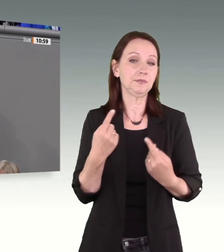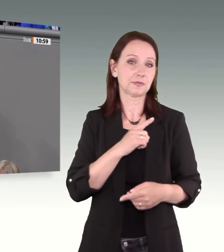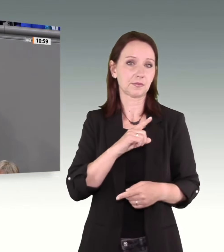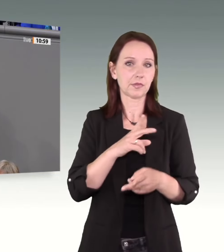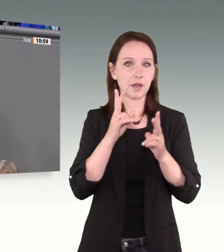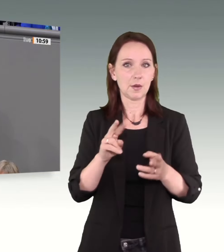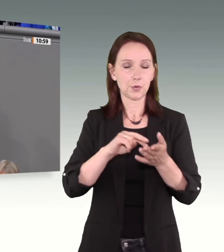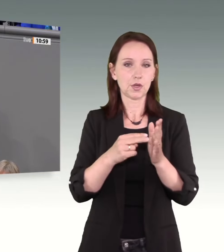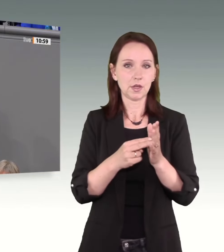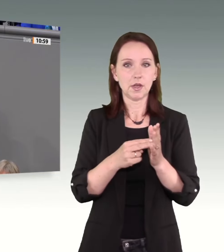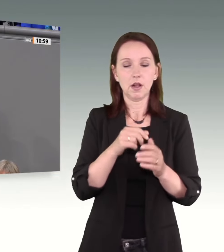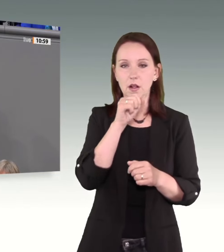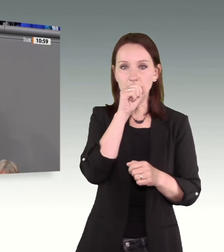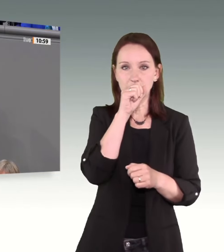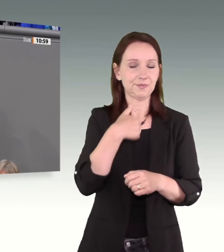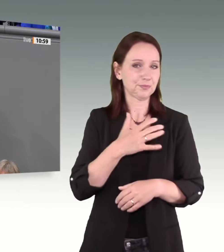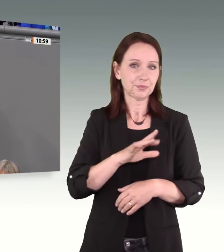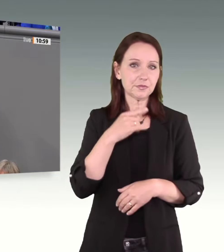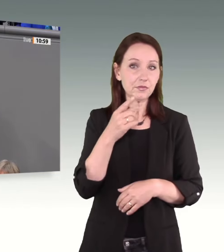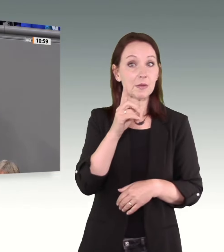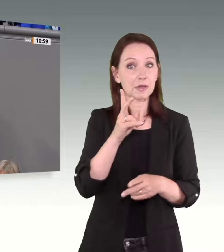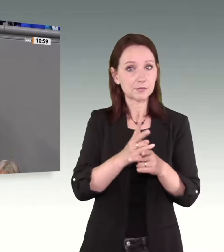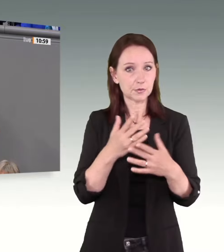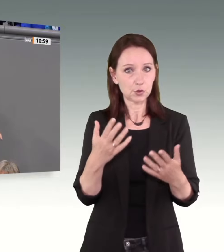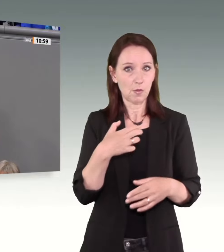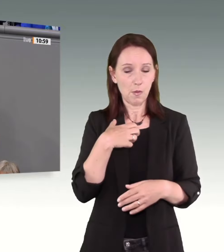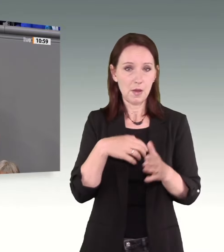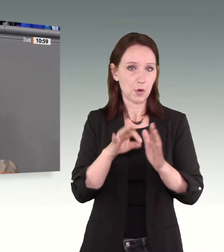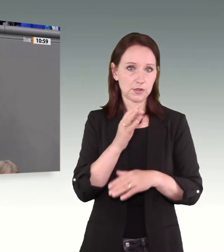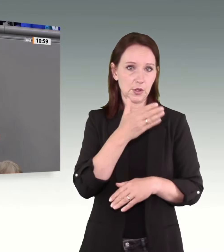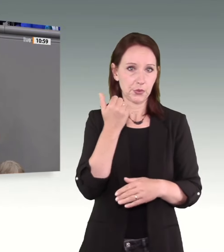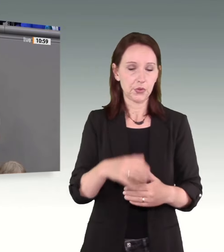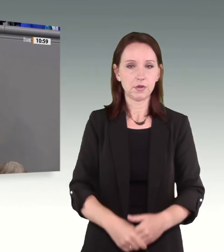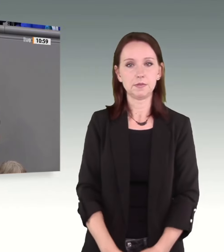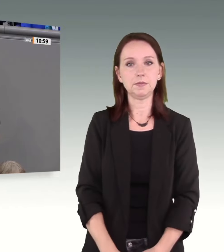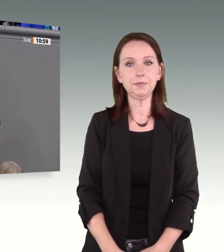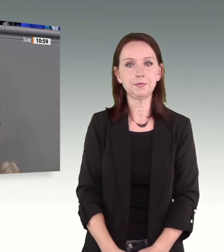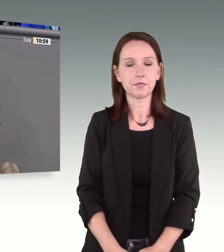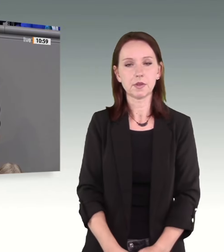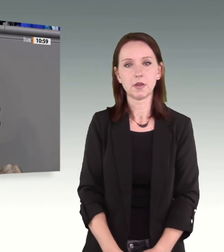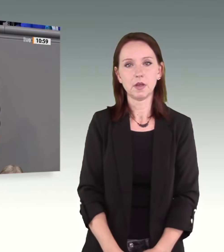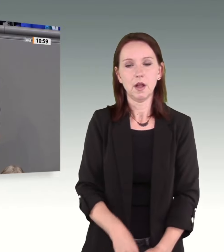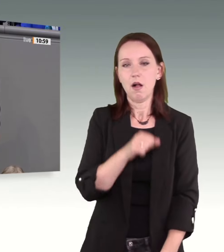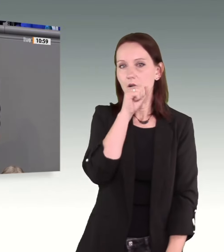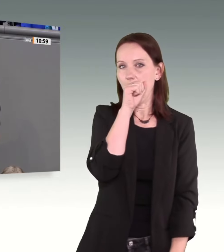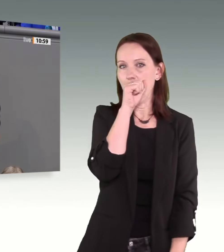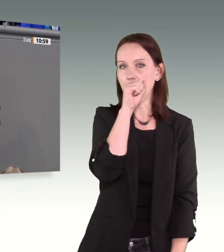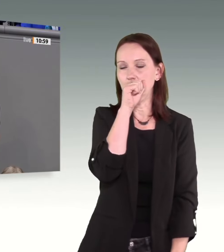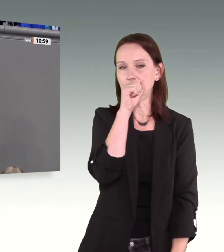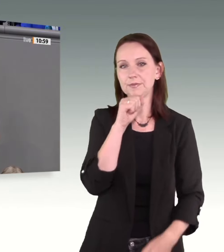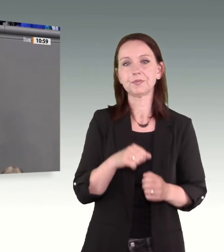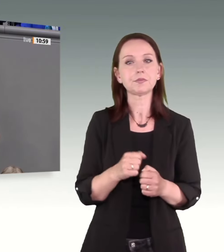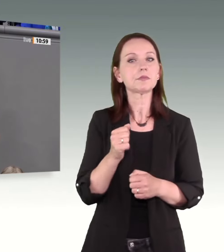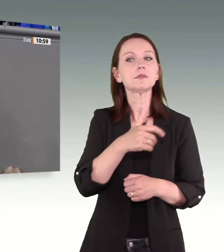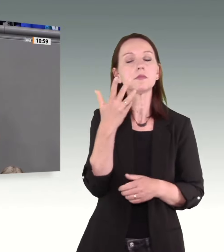gar nicht so gerne, aber sie ist nicht die Lösung aller Probleme. Mit den Basteleien, die Sie an diversen Straftatbeständen vornehmen